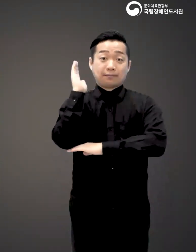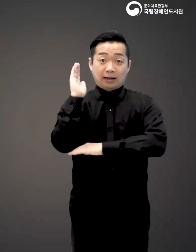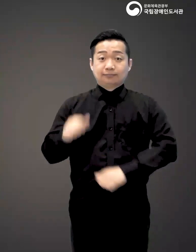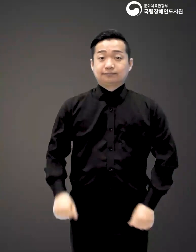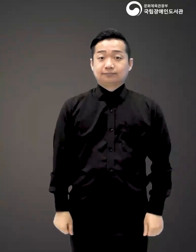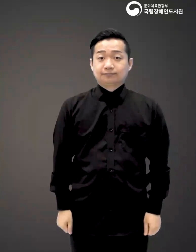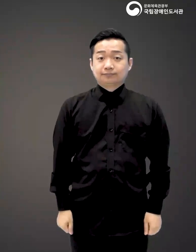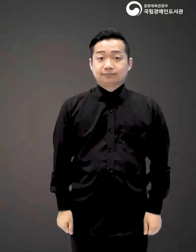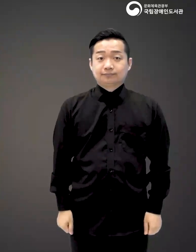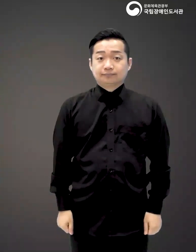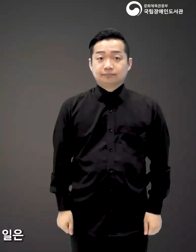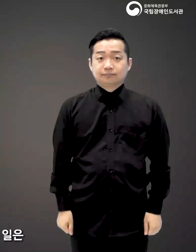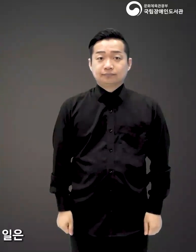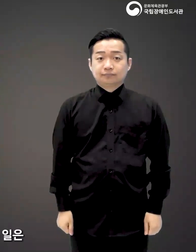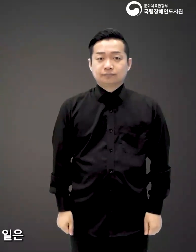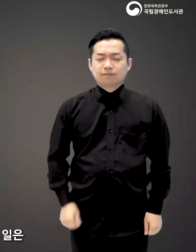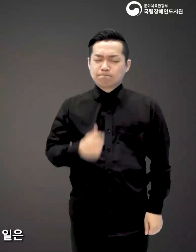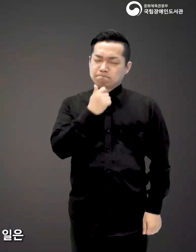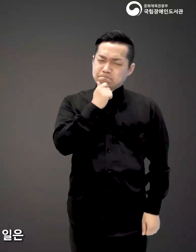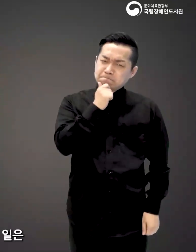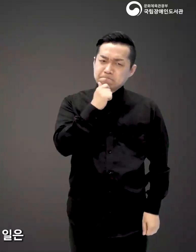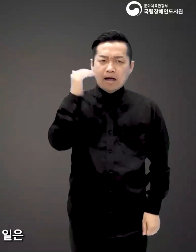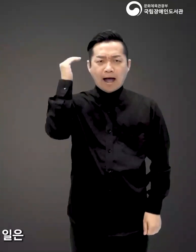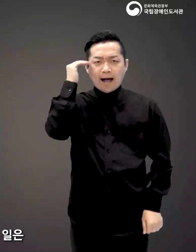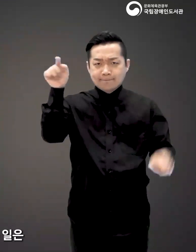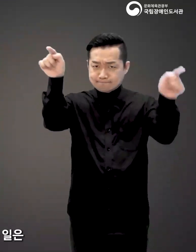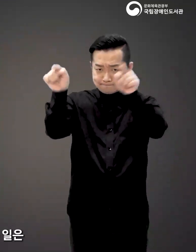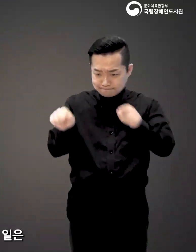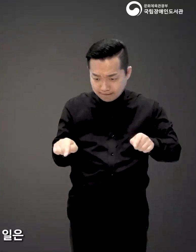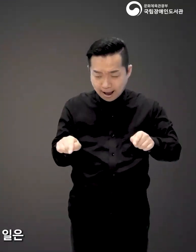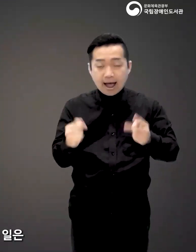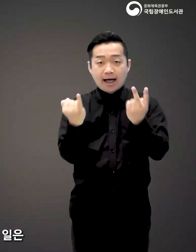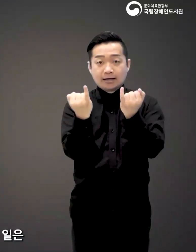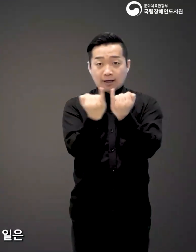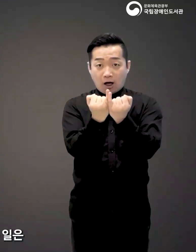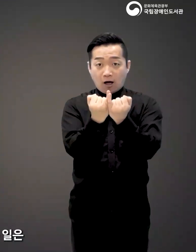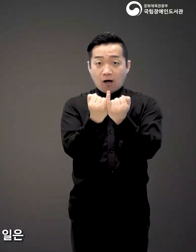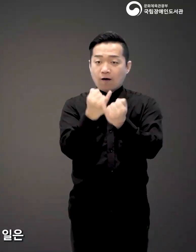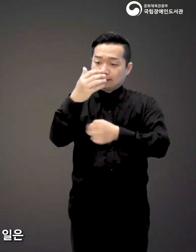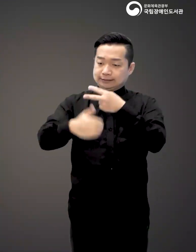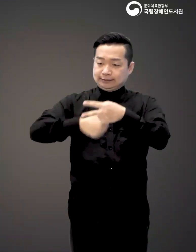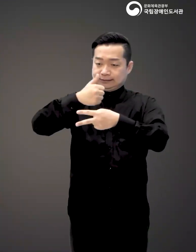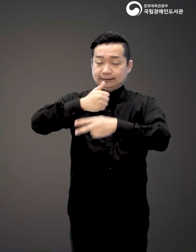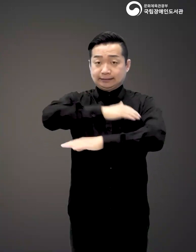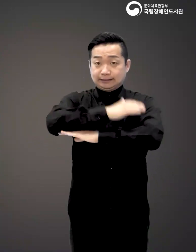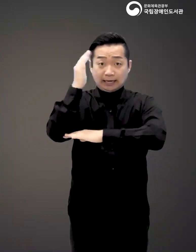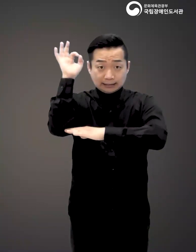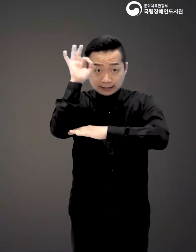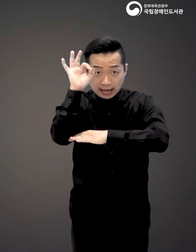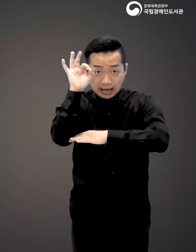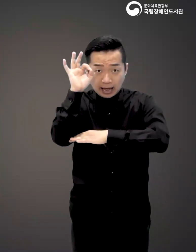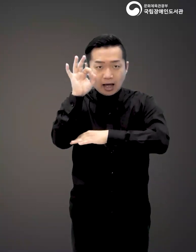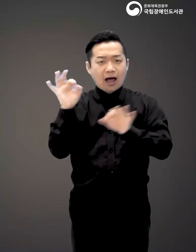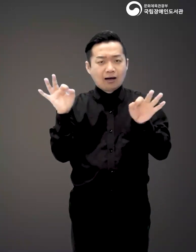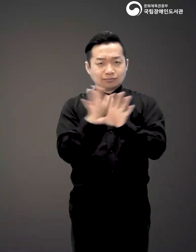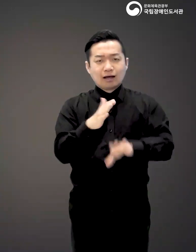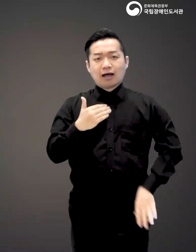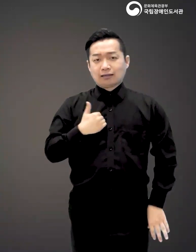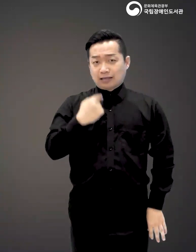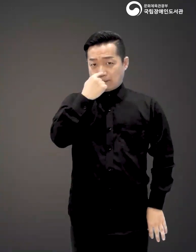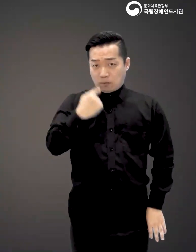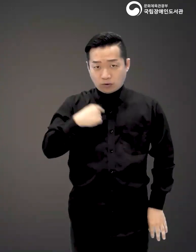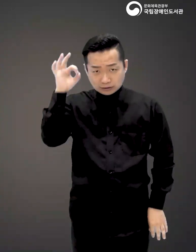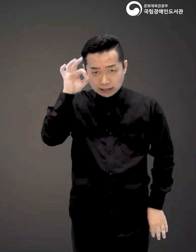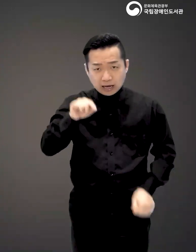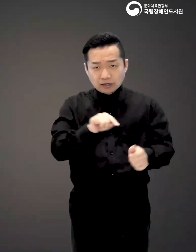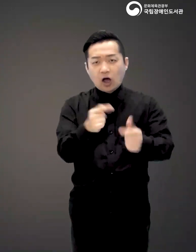말합니다 어쩌면 한반도 곳곳에 전해지는 여신 신화를 찾아가는 일은 잃어버린 나 자신을 찾아가는